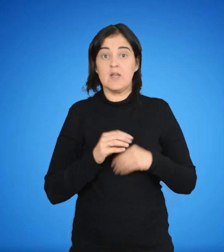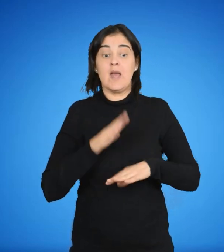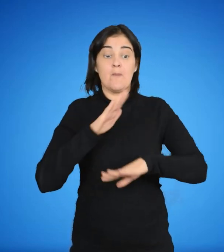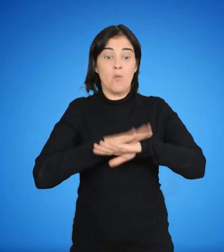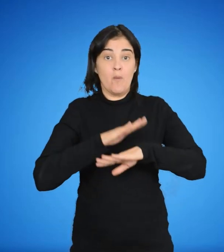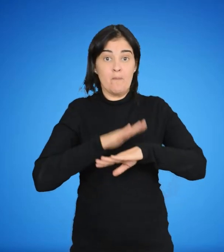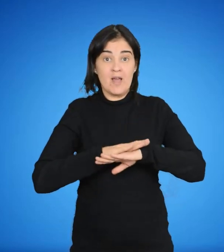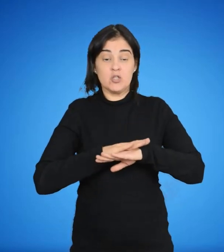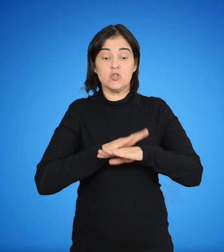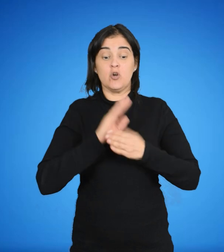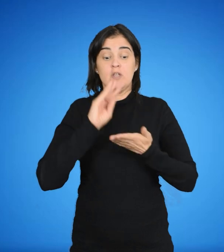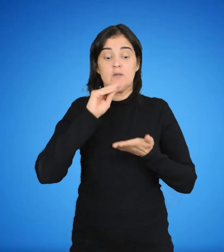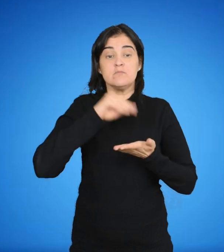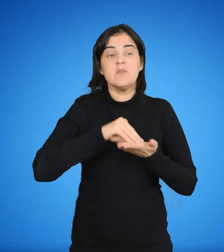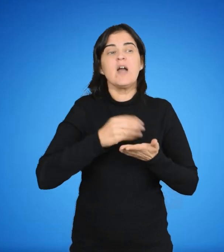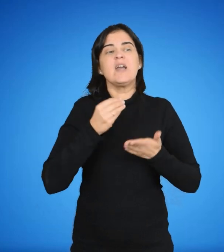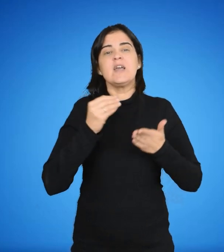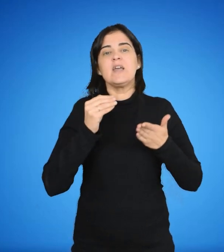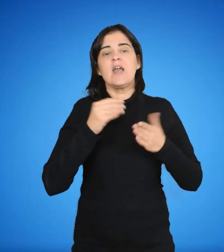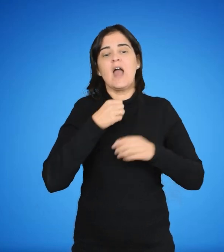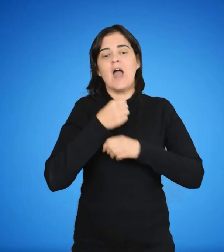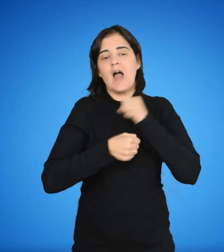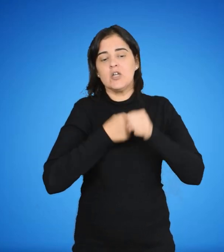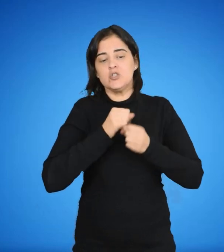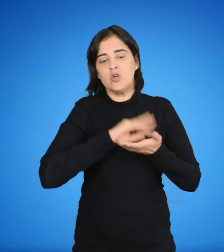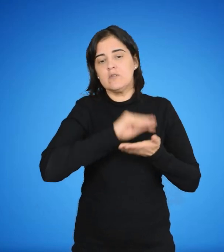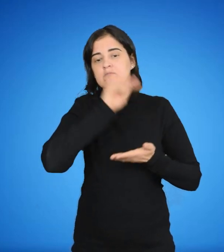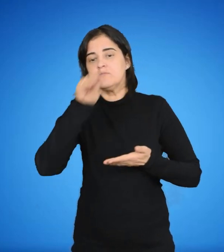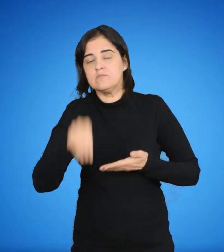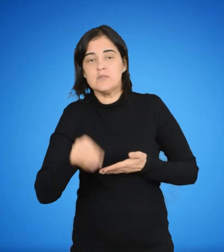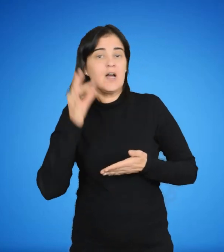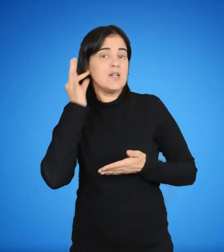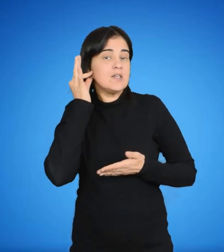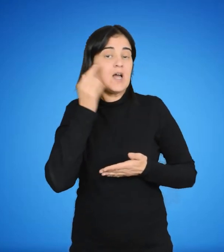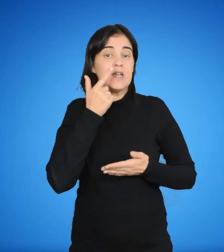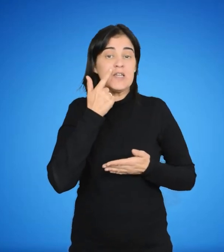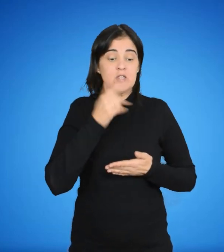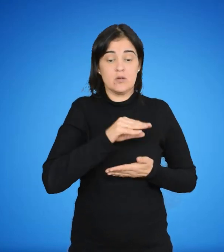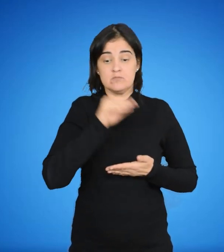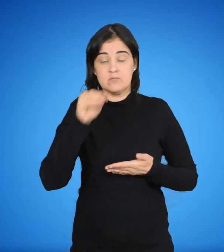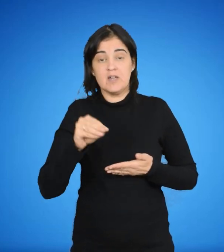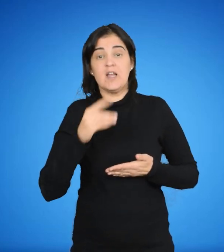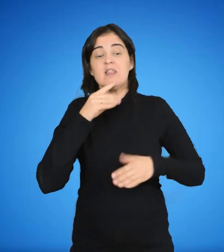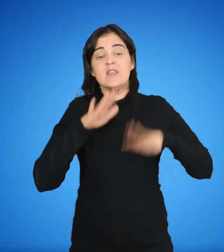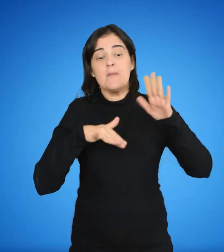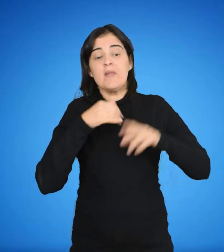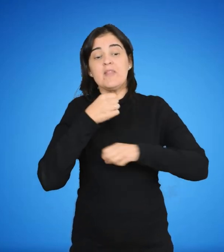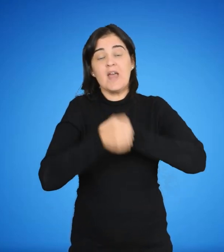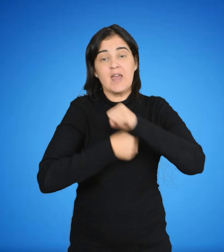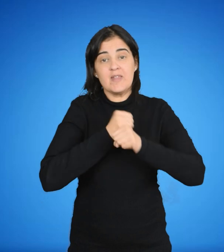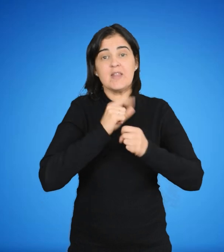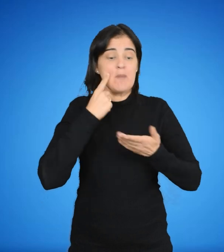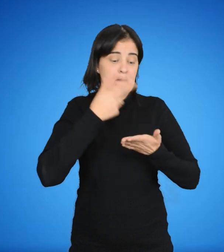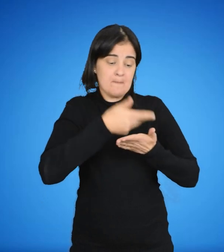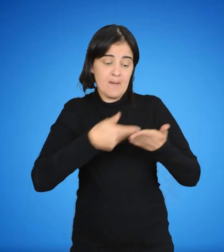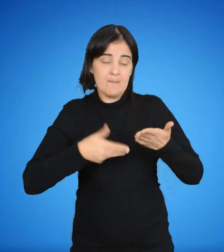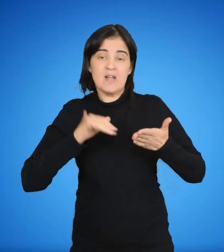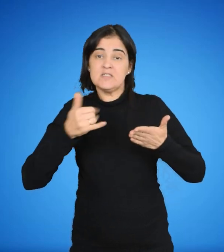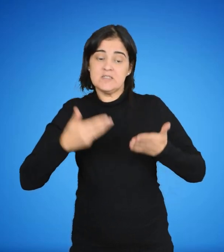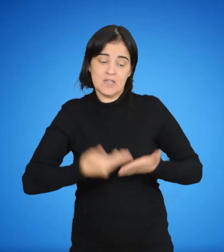de adoptar la decisión del grado escolar al que se integrará el niño o la niña, se tomará en cuenta la edad y la documentación presentada de los